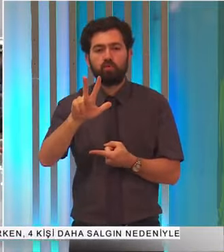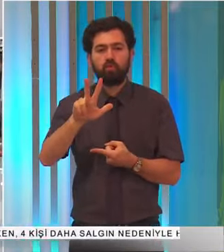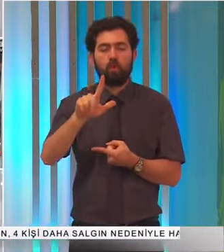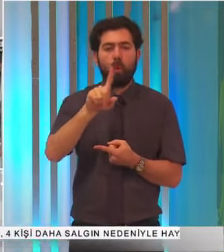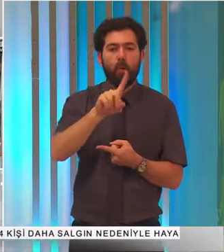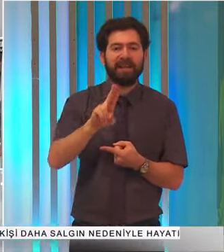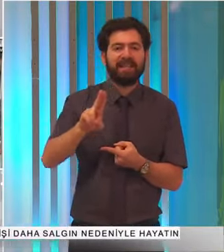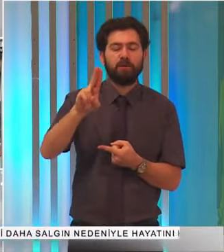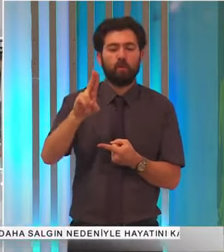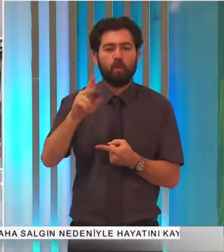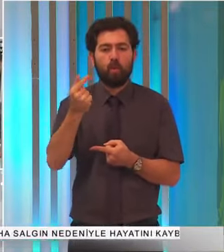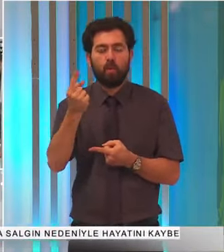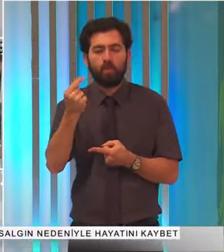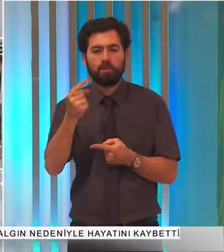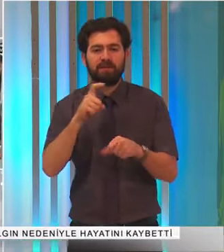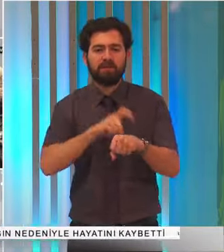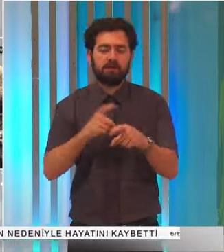arasında mesai yapılacak.